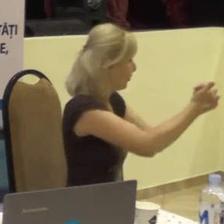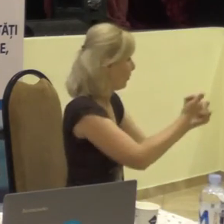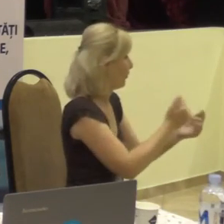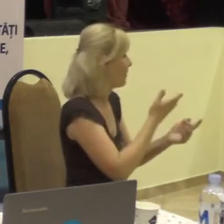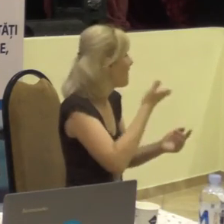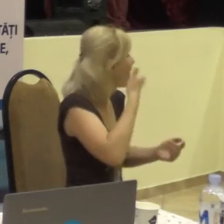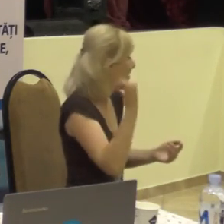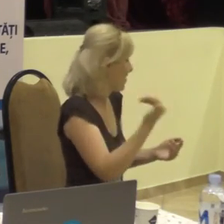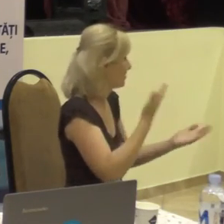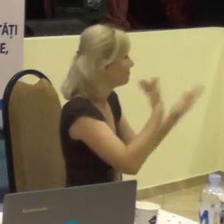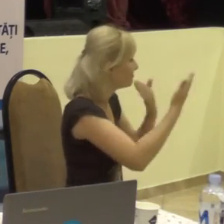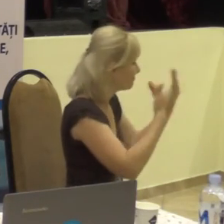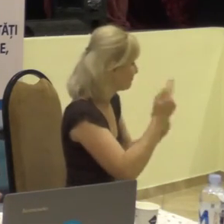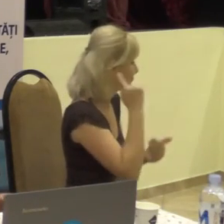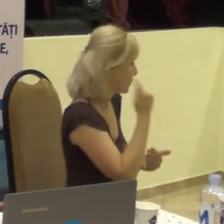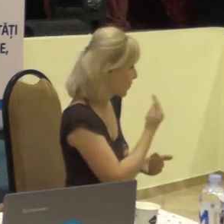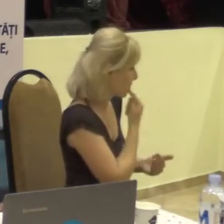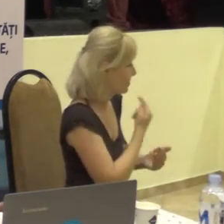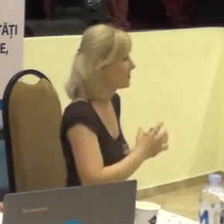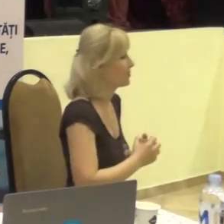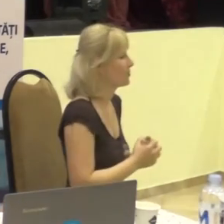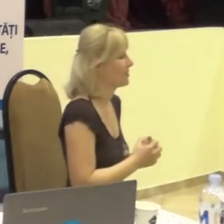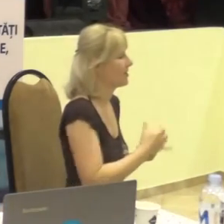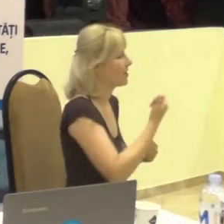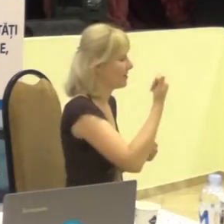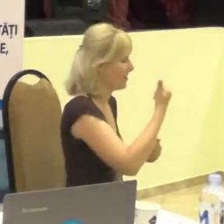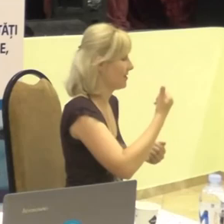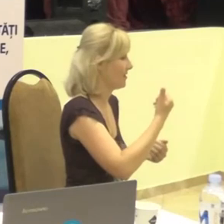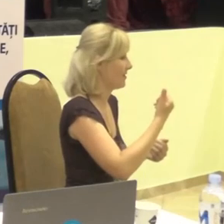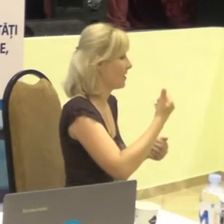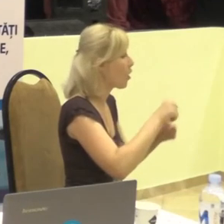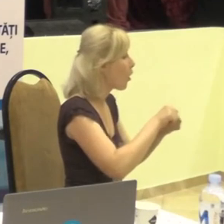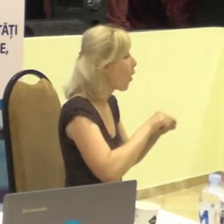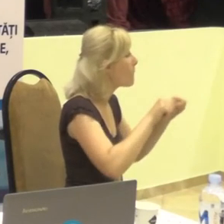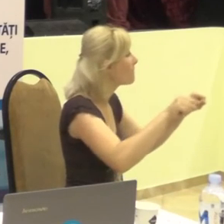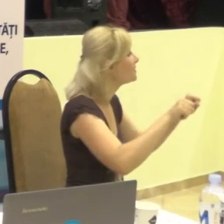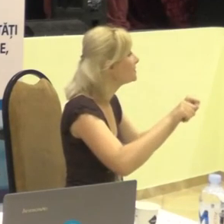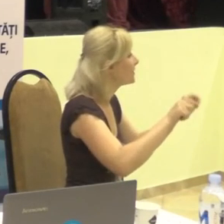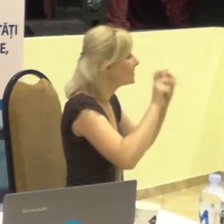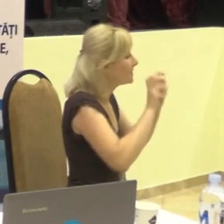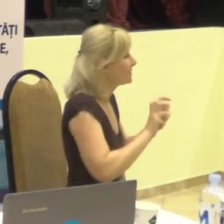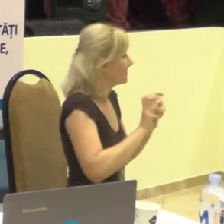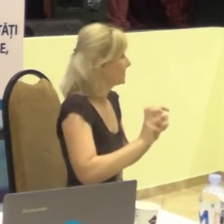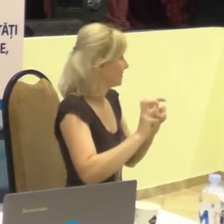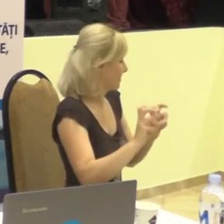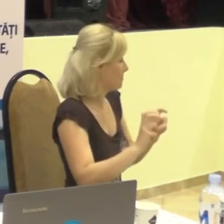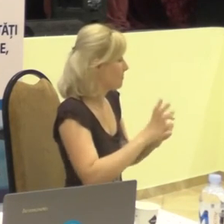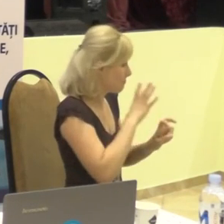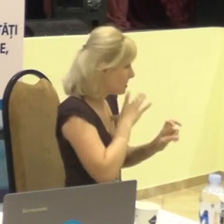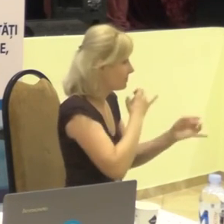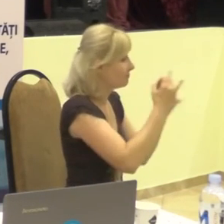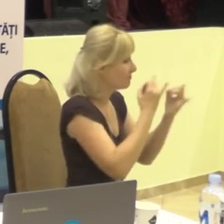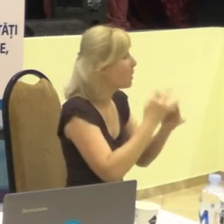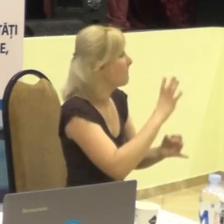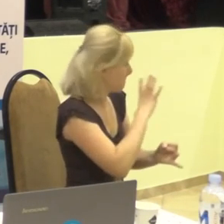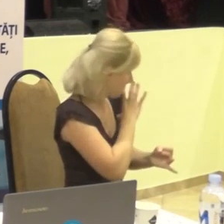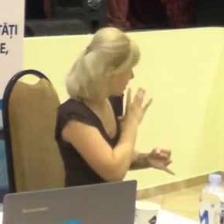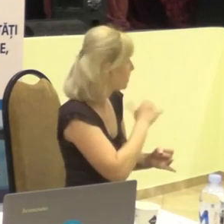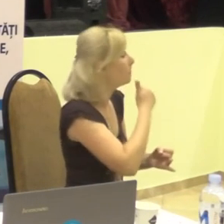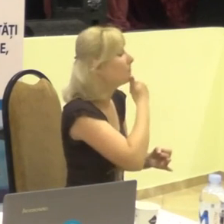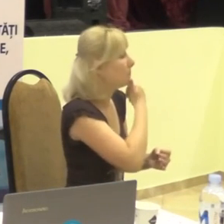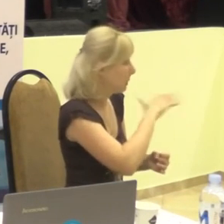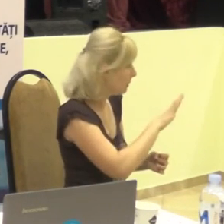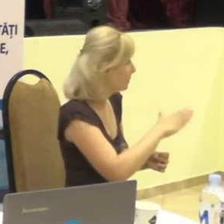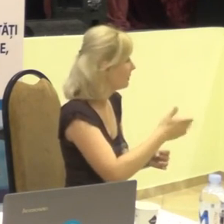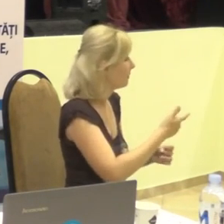dizabilități de auz și membrii Comisiei. Deci, noi am avut o astfel de inițiativă, câteva scotine în